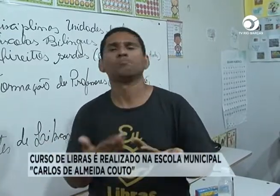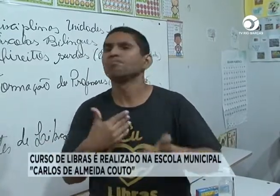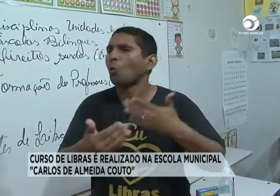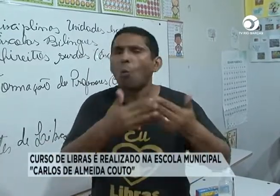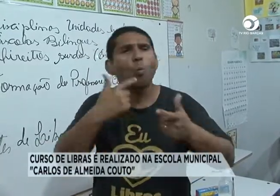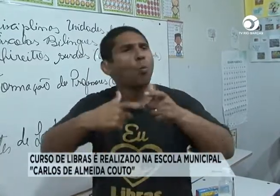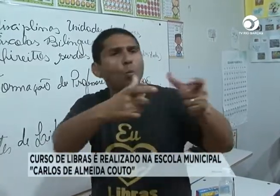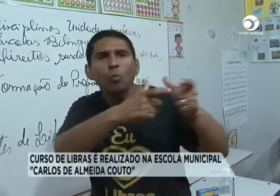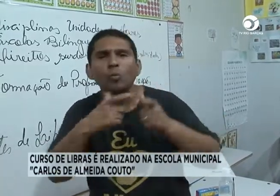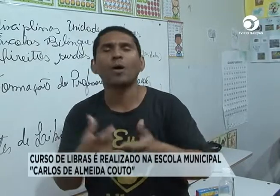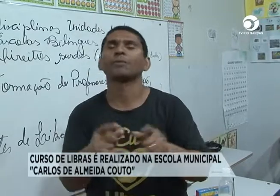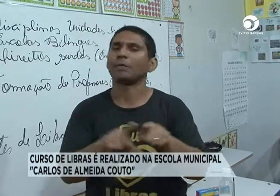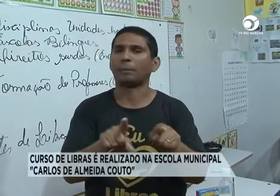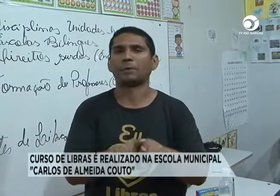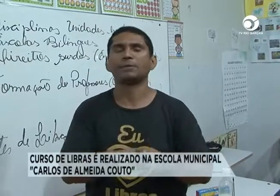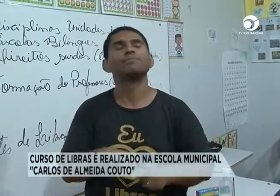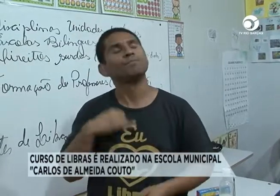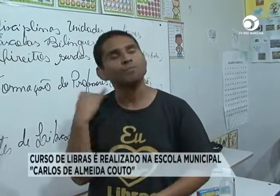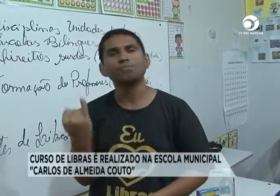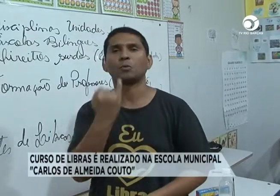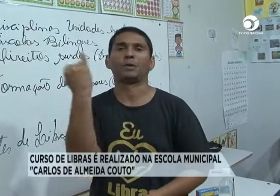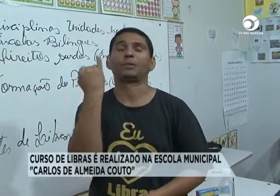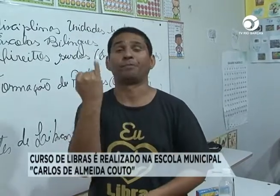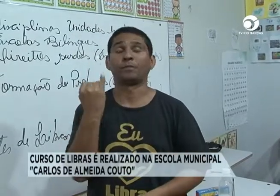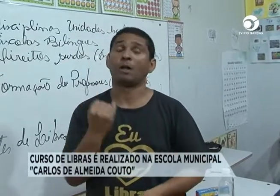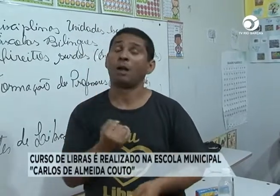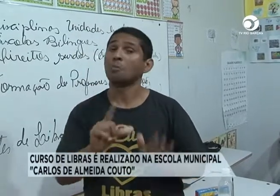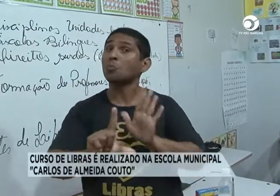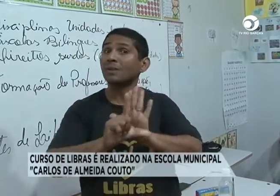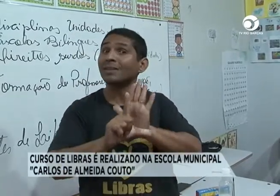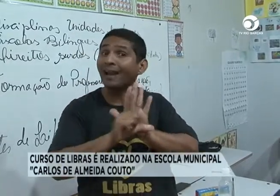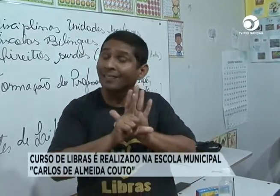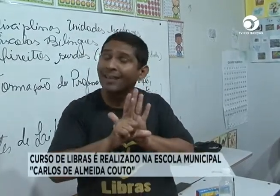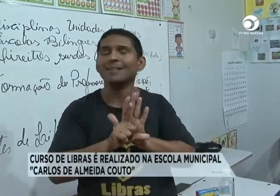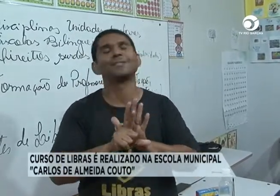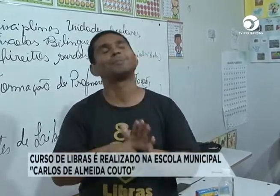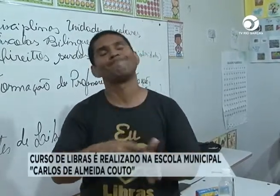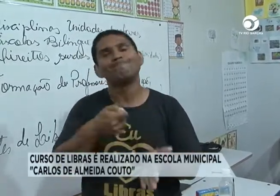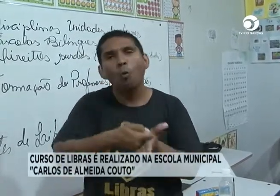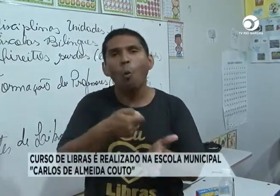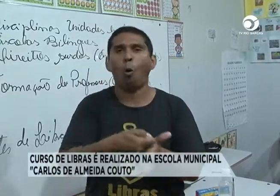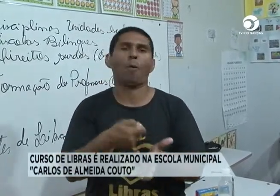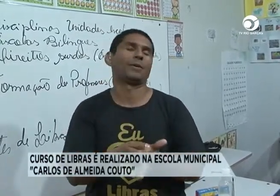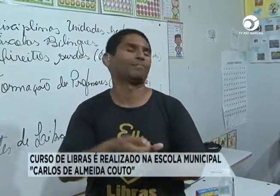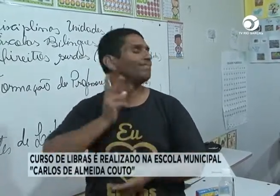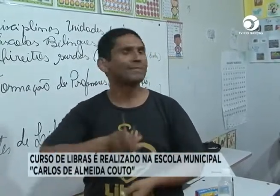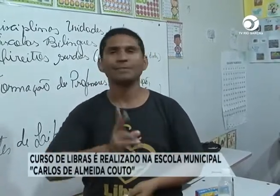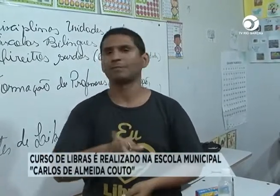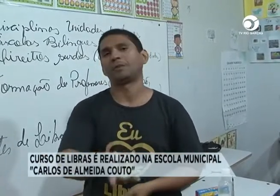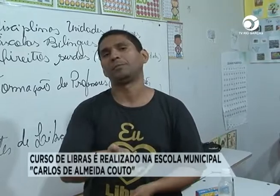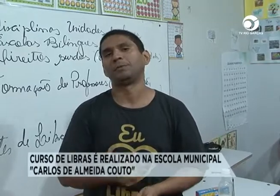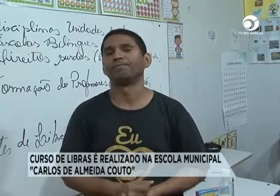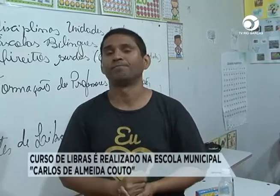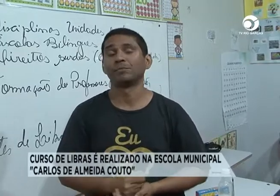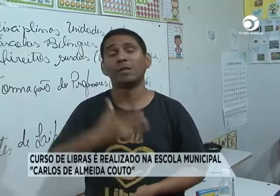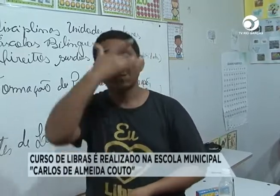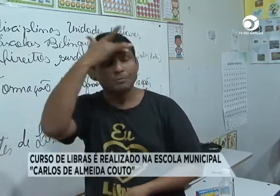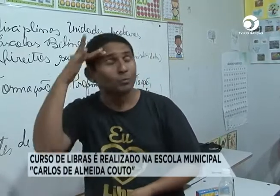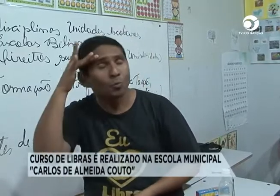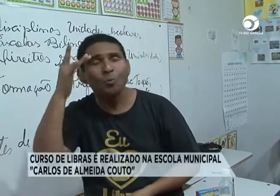precisam, em vários locais da cidade, isso é importante. E existe essa lei, essa lei obriga isso, tem,